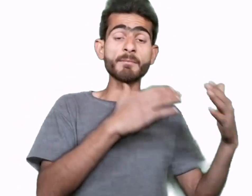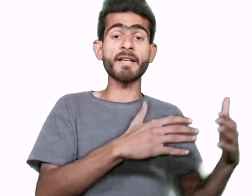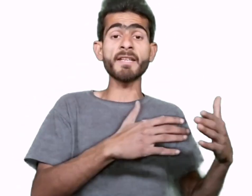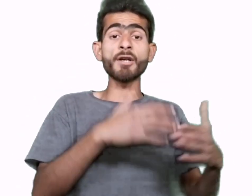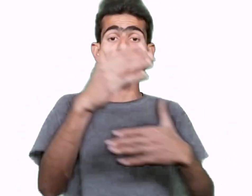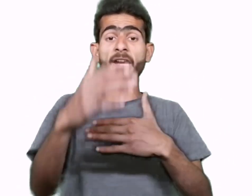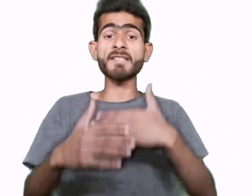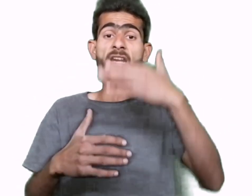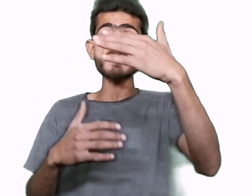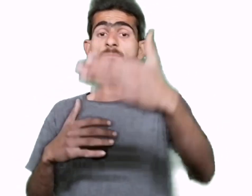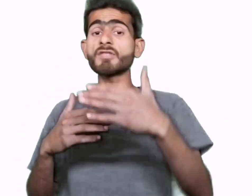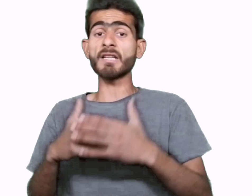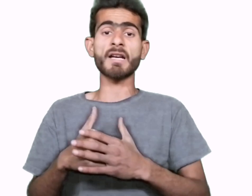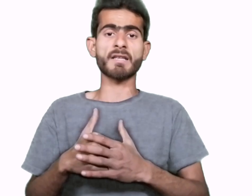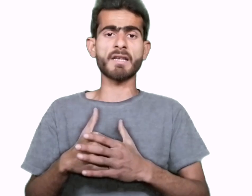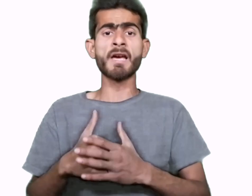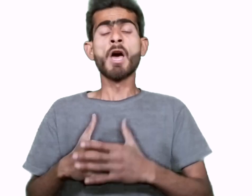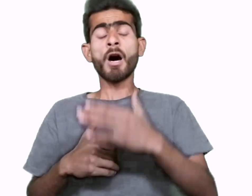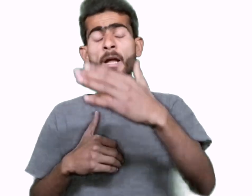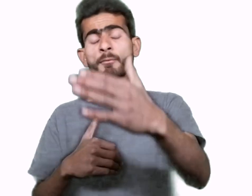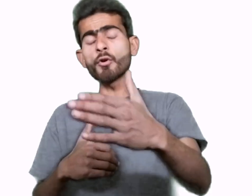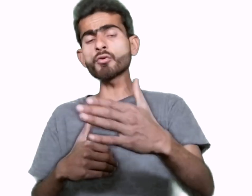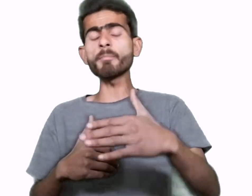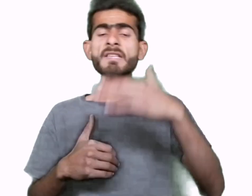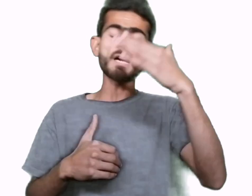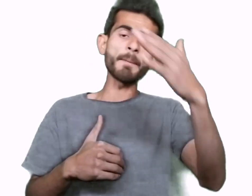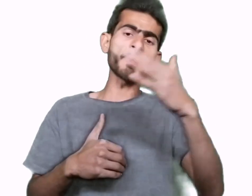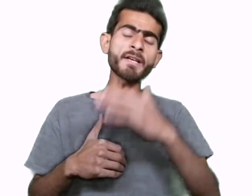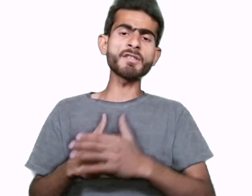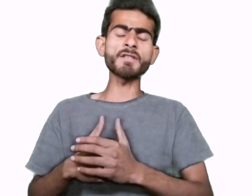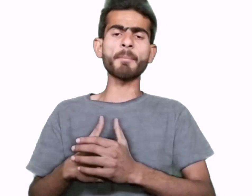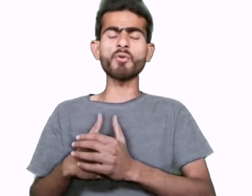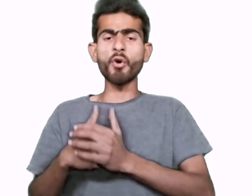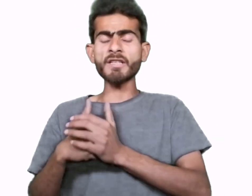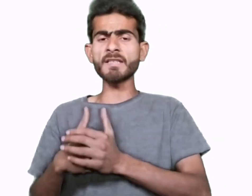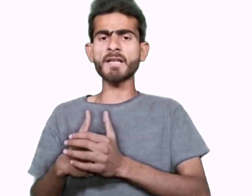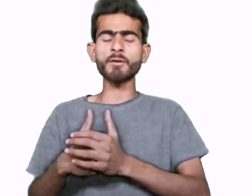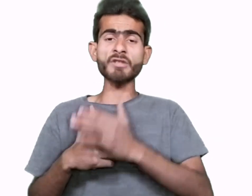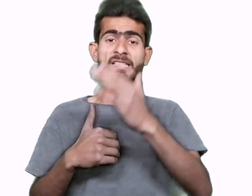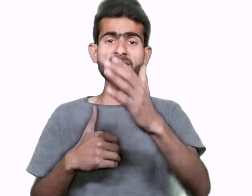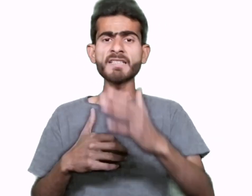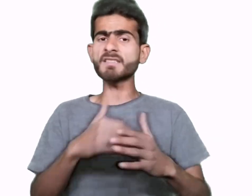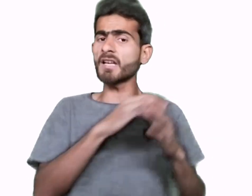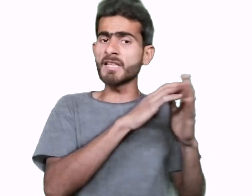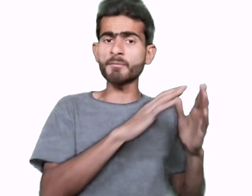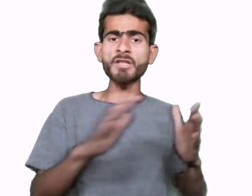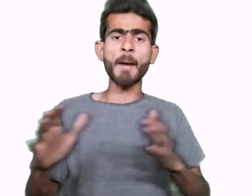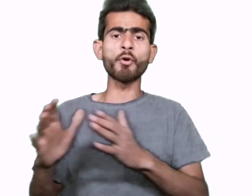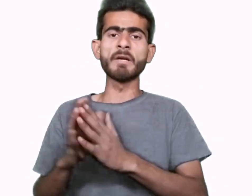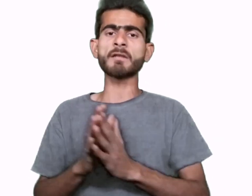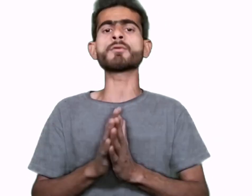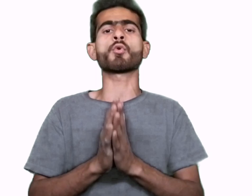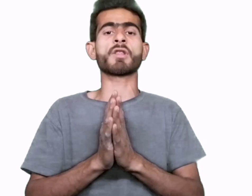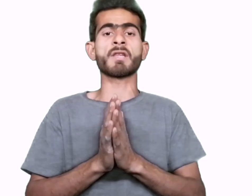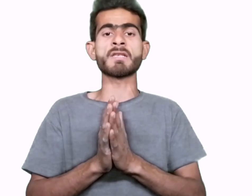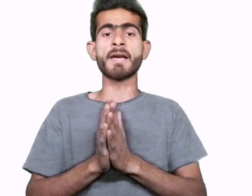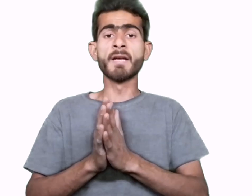سم لینی ہو اور آگے جا کے سم سیل کرنی ہے اور دوستو میں یہاں پہ ایک چیز آپ کو اور کلیر کرتا ہوں کہ اس کے لئے تعلیم کی آپ کو بالکر ضرورت نہیں ہے